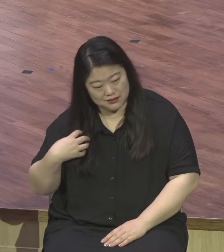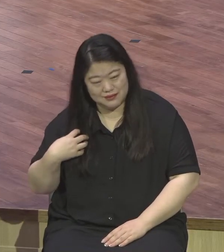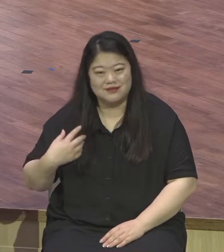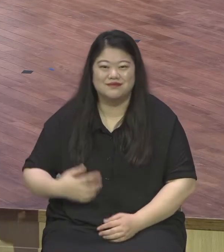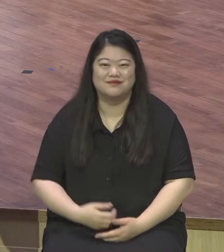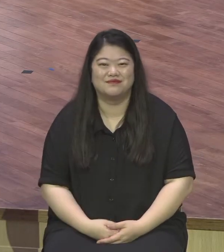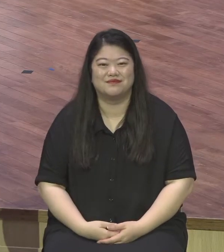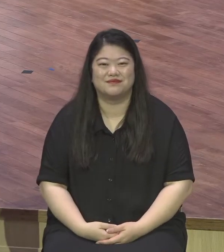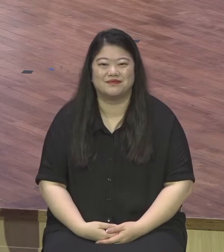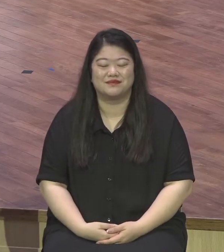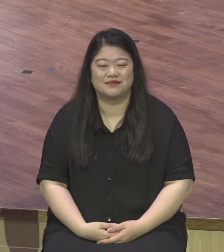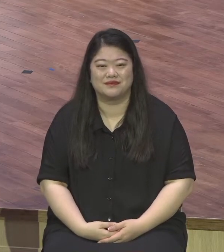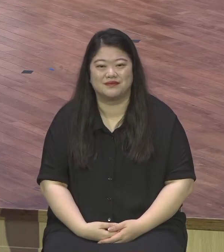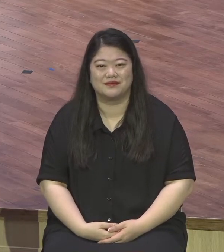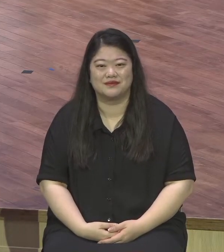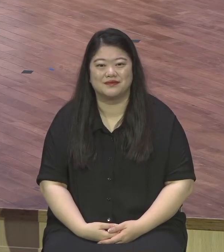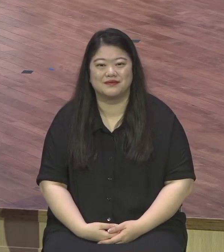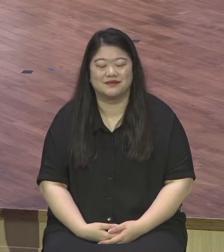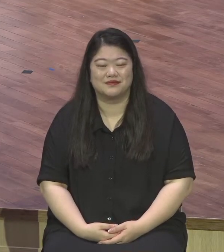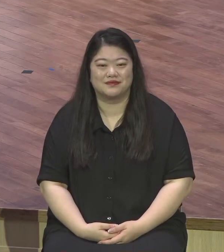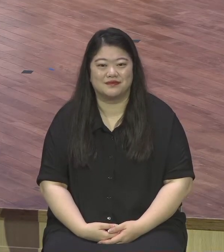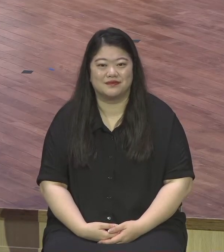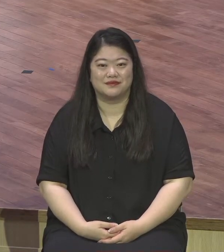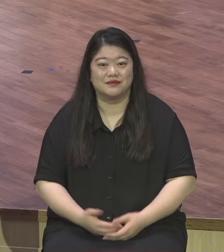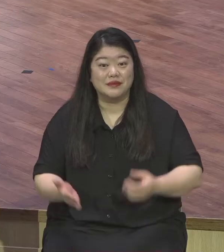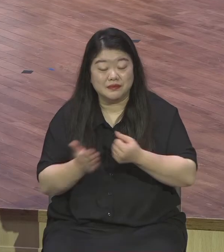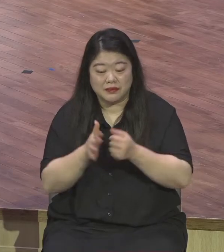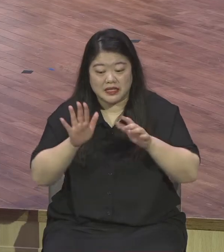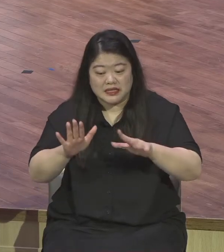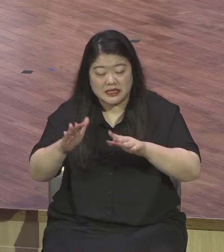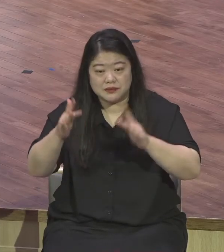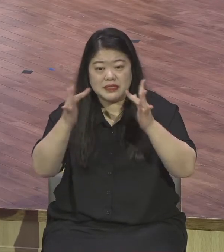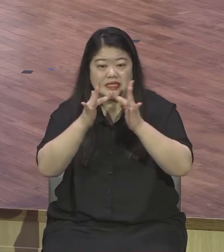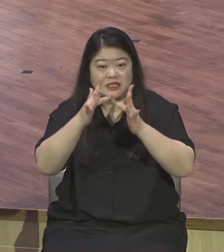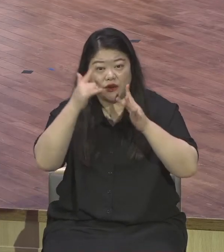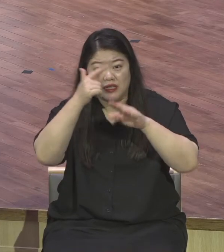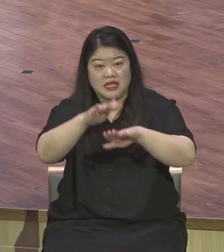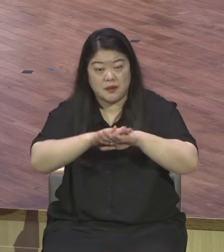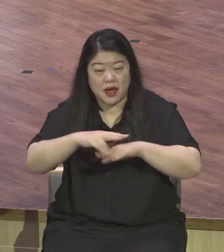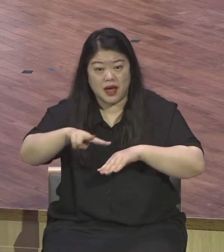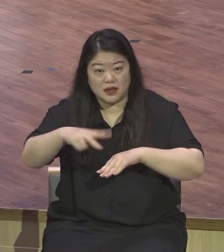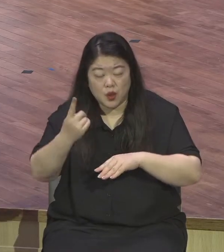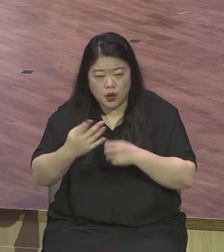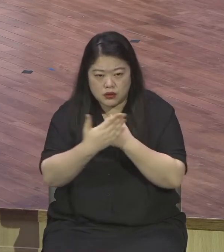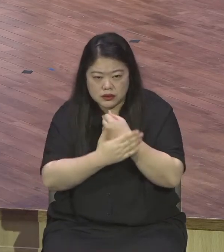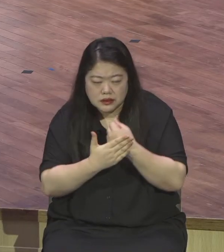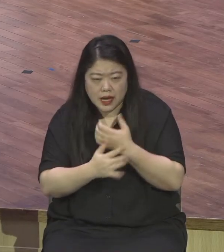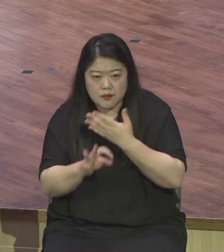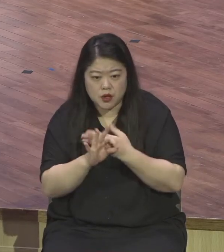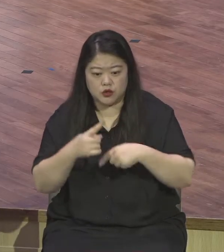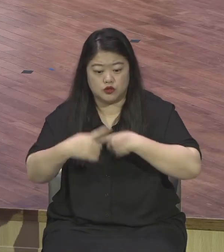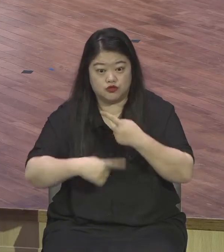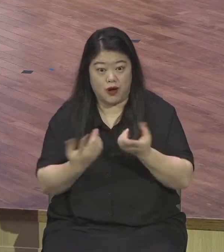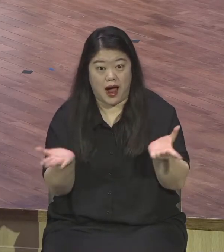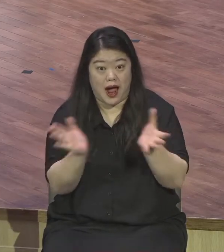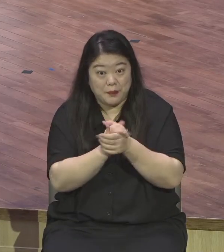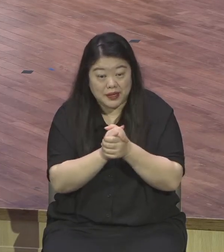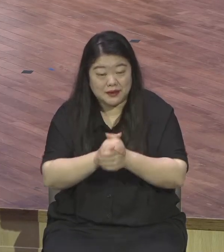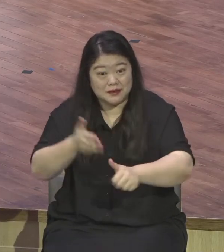살아있는 예배 깨있는 예배 하나님이 기부받으시는 신앙의 고백이 있는 예배가